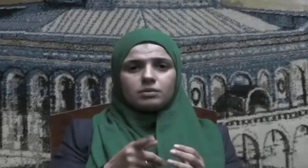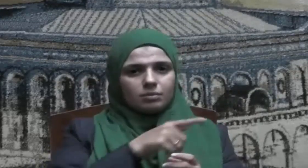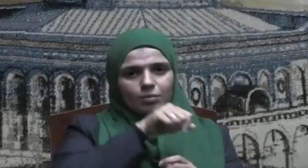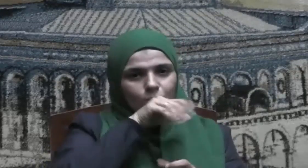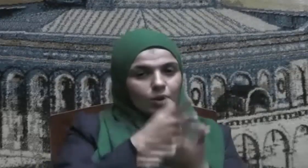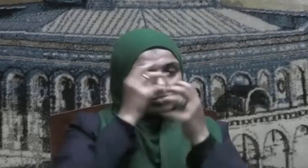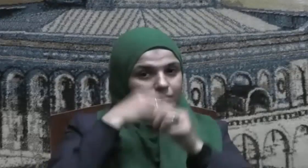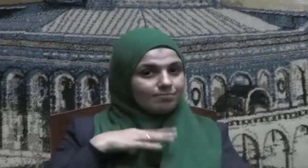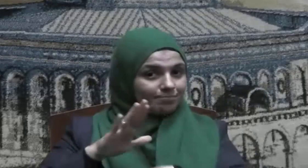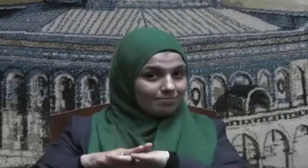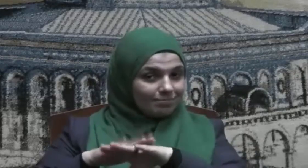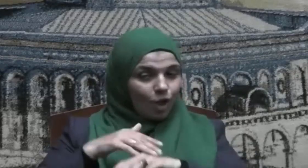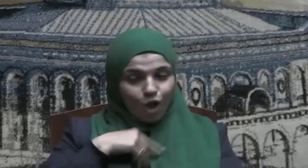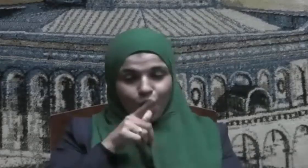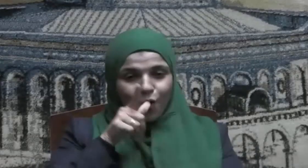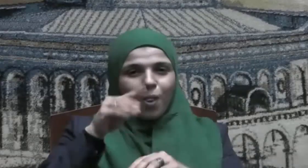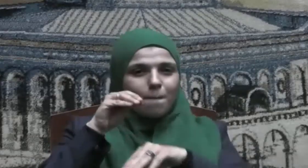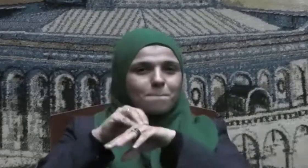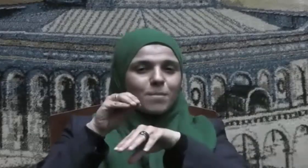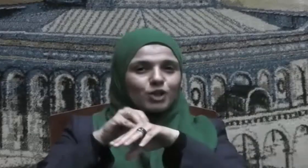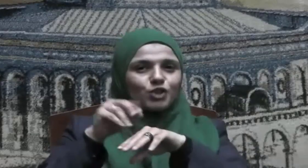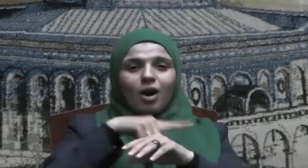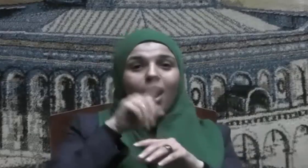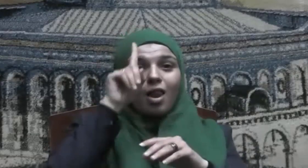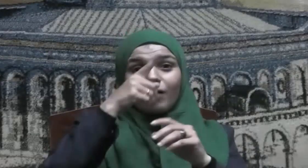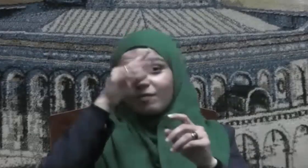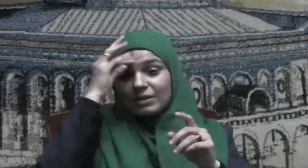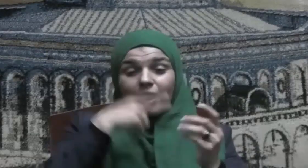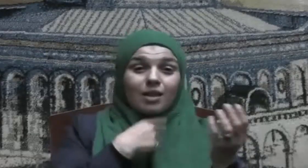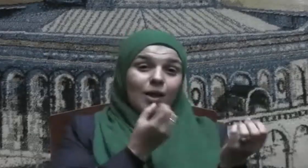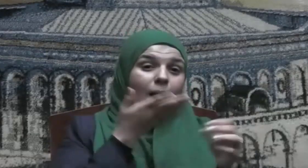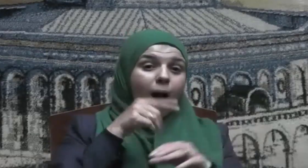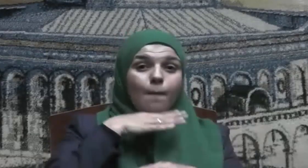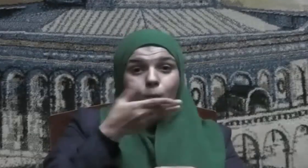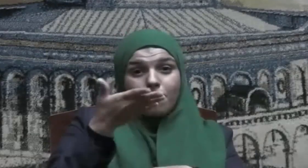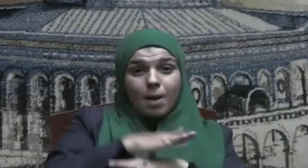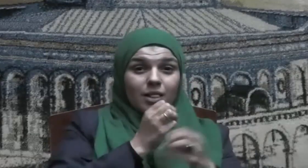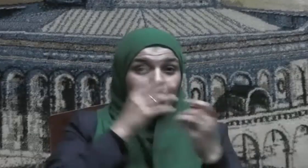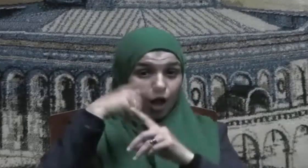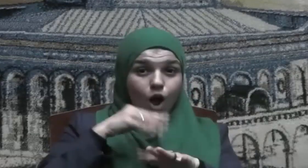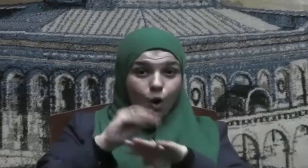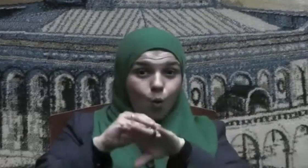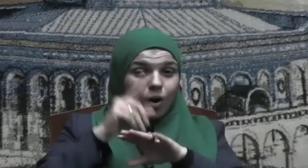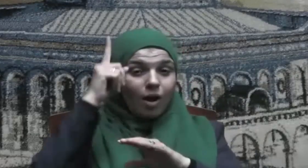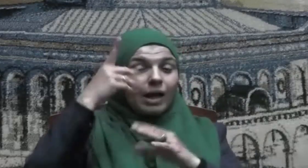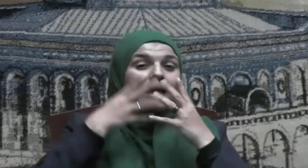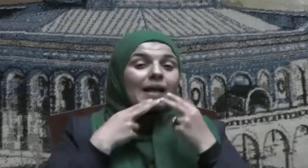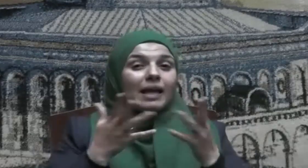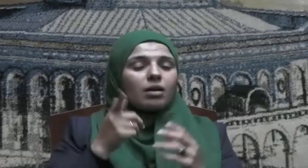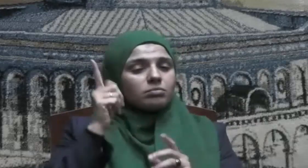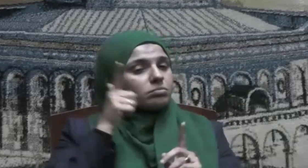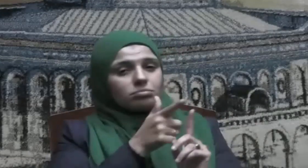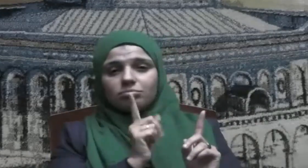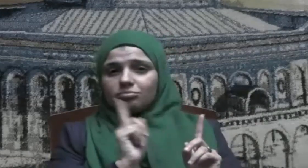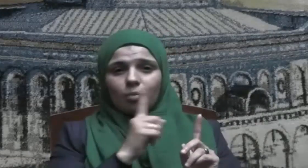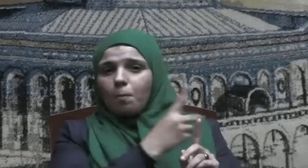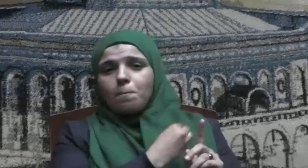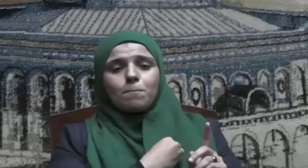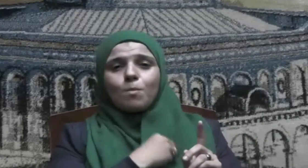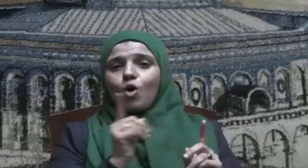أبشرك بما لقي الله به أباك قال بلى يا رسول الله قال